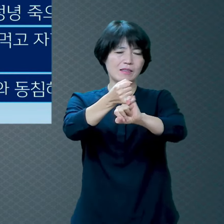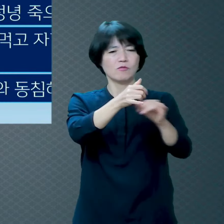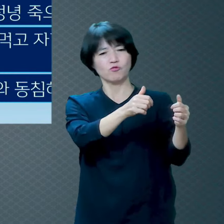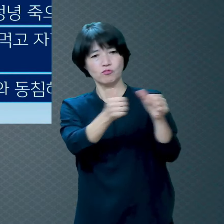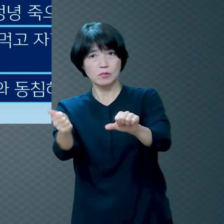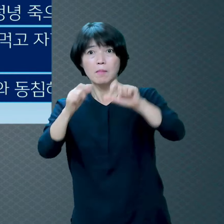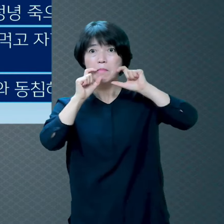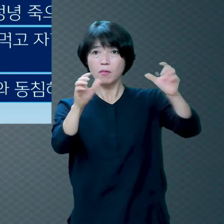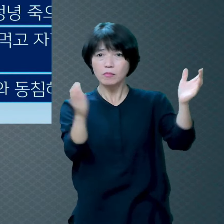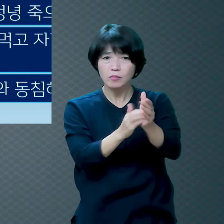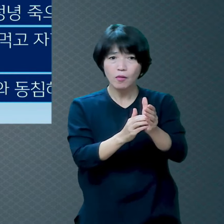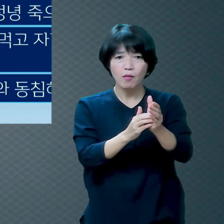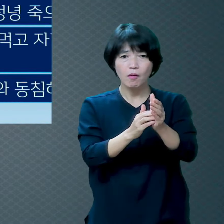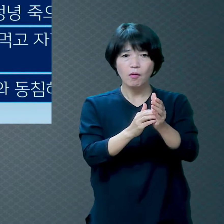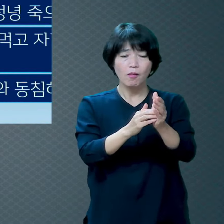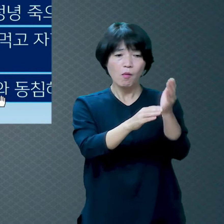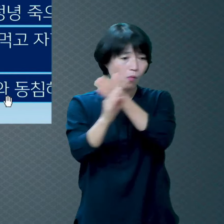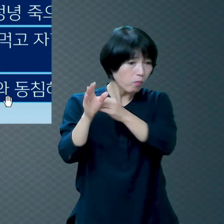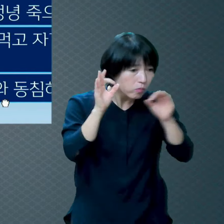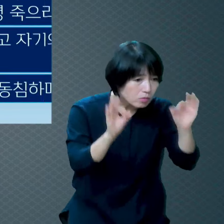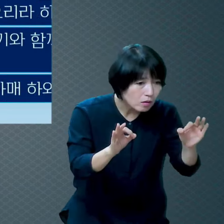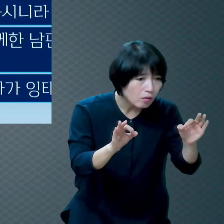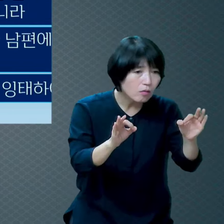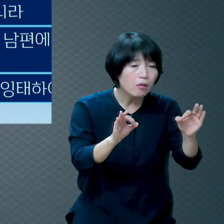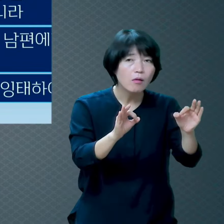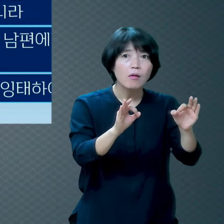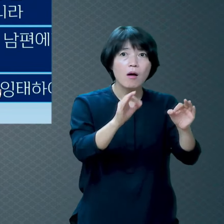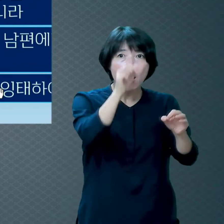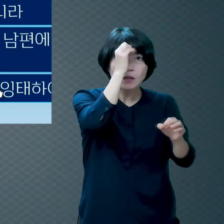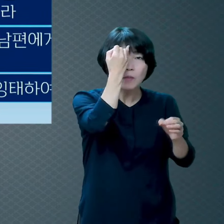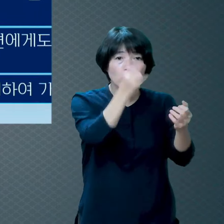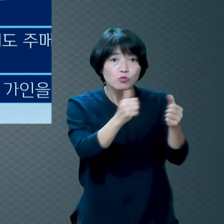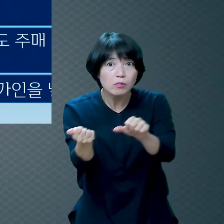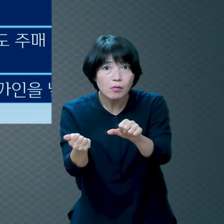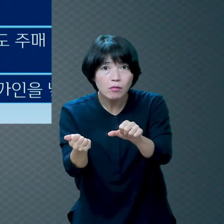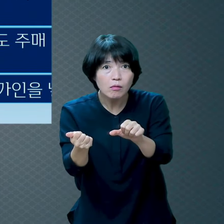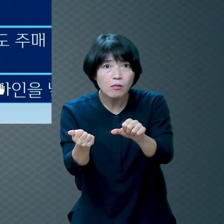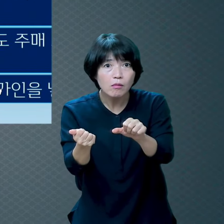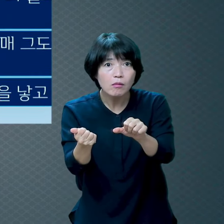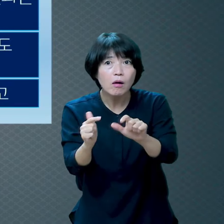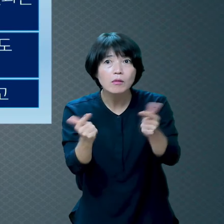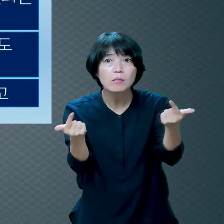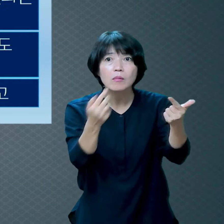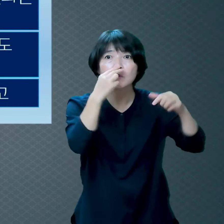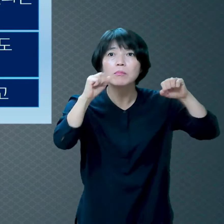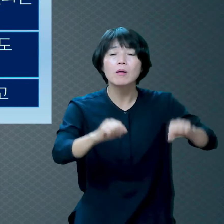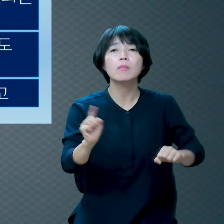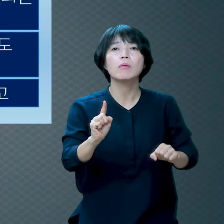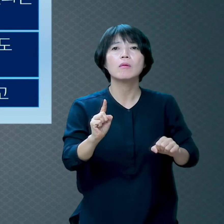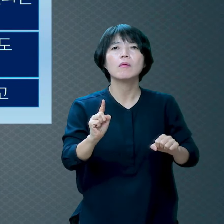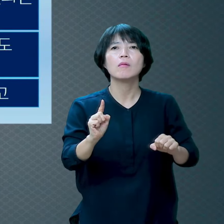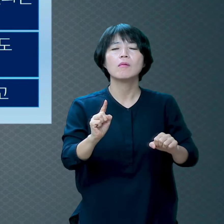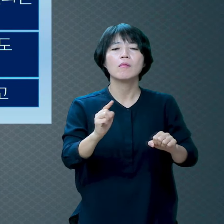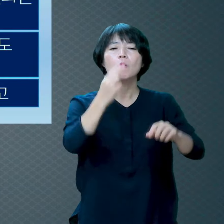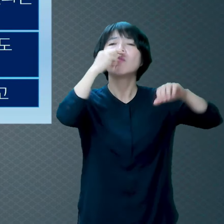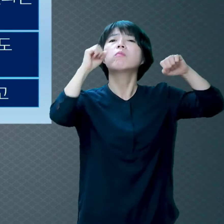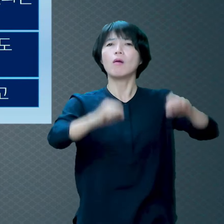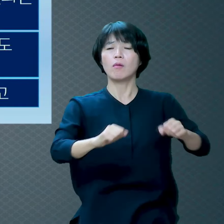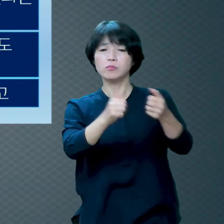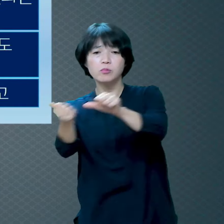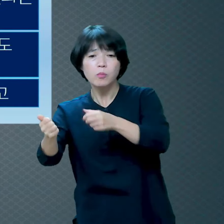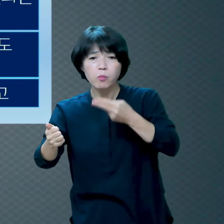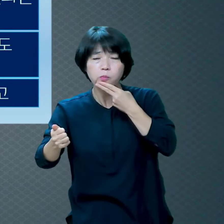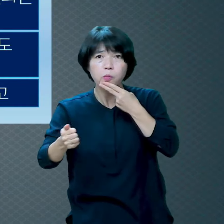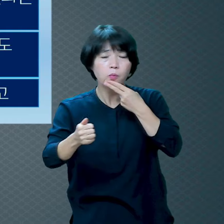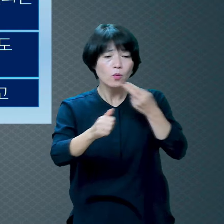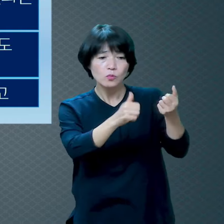있어요 아담이 그 안에 하와와 동치맘에 하와가 잉태하여 가인을 낳고 계속 살아